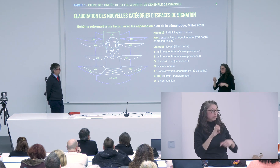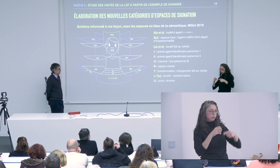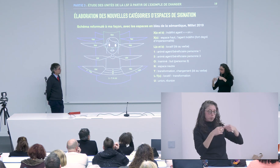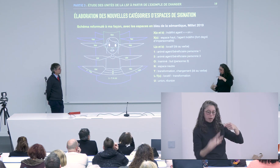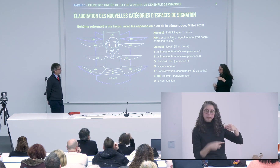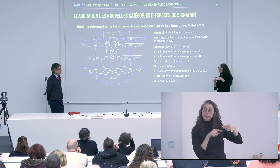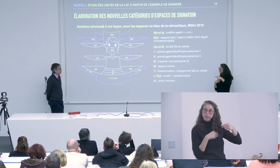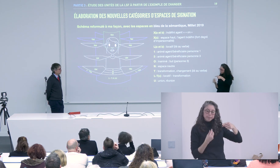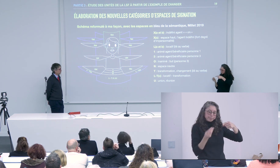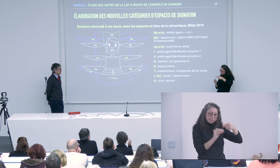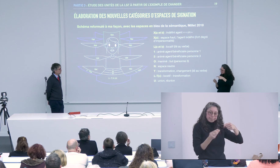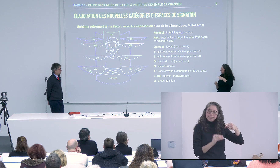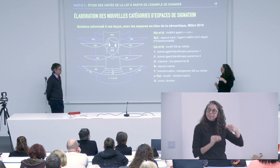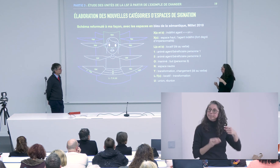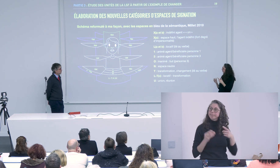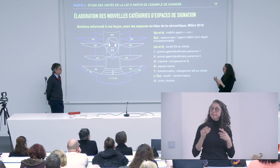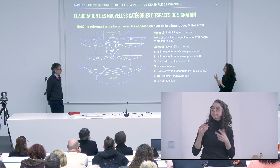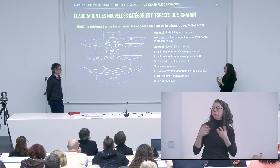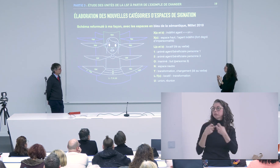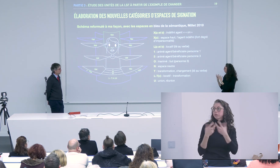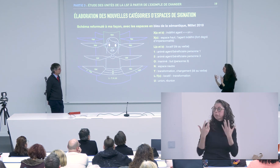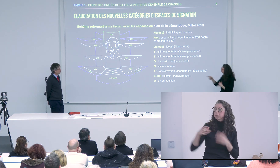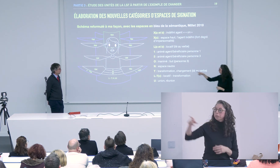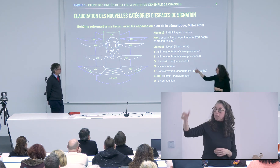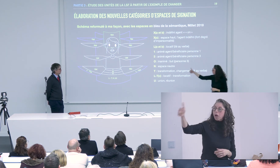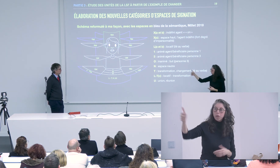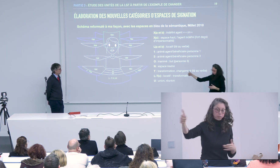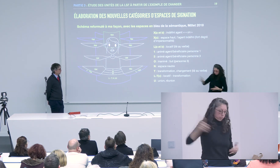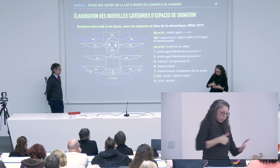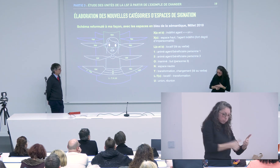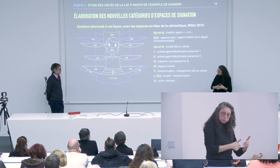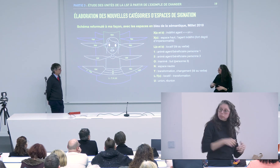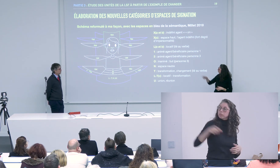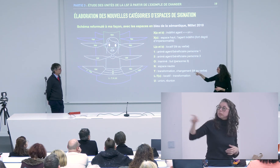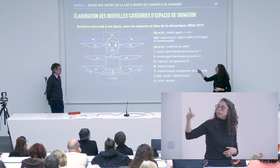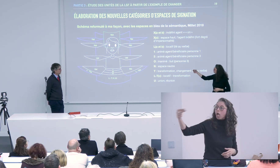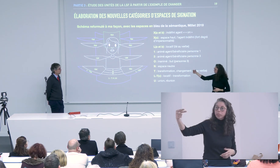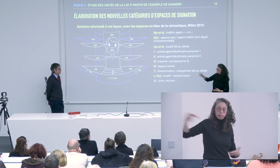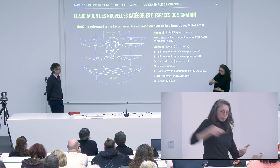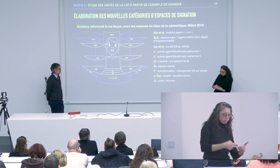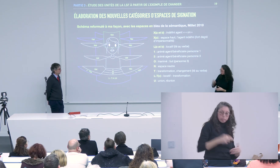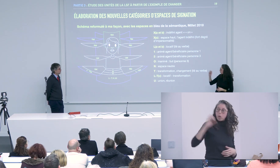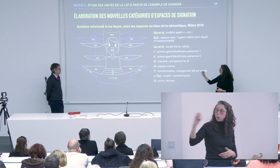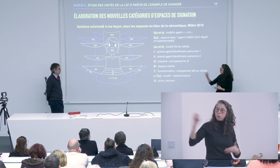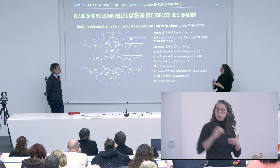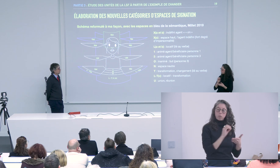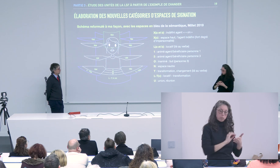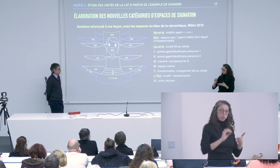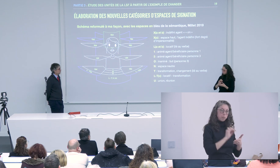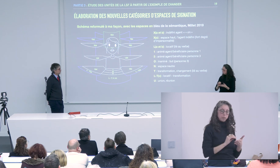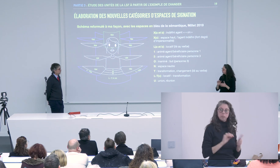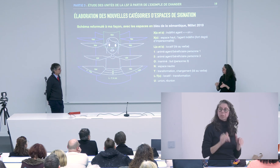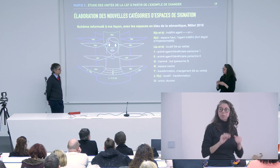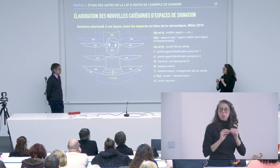donc il y avait des templates qu'on pouvait compléter par exemple on avait l'espace 1 l